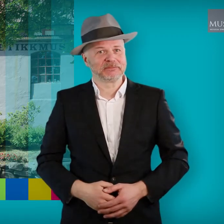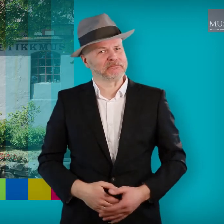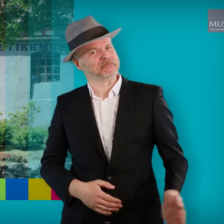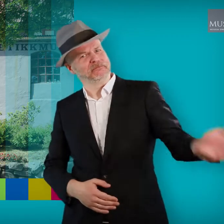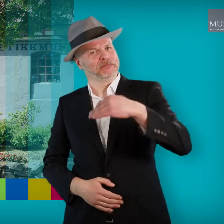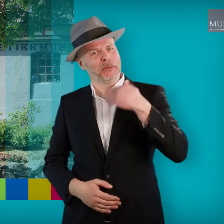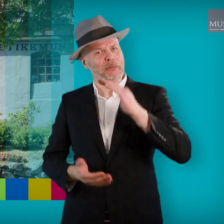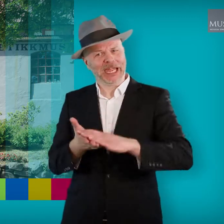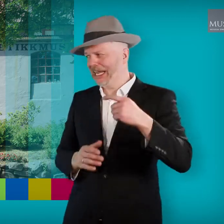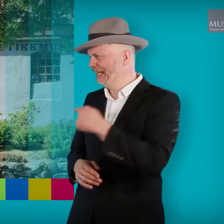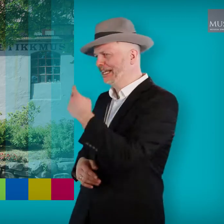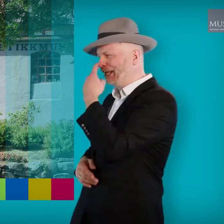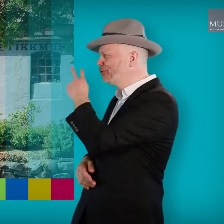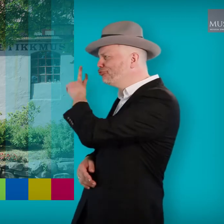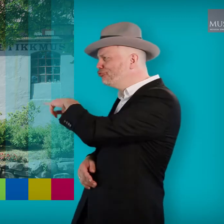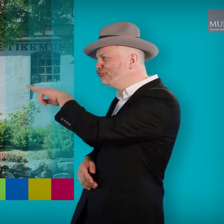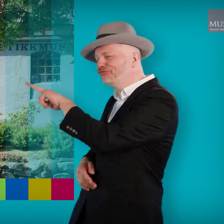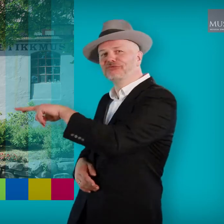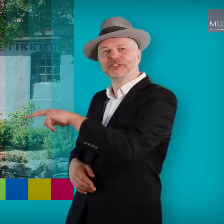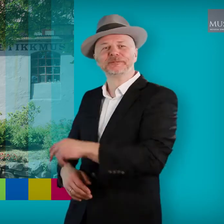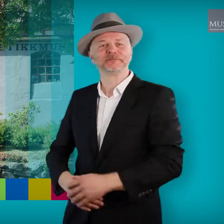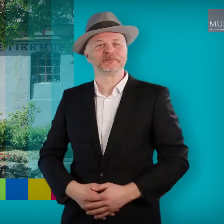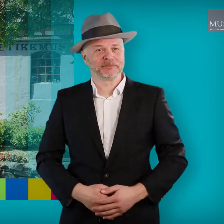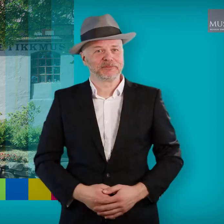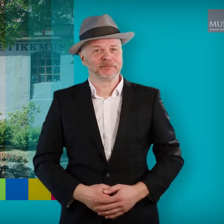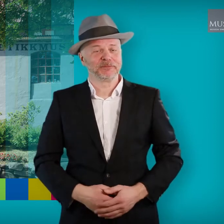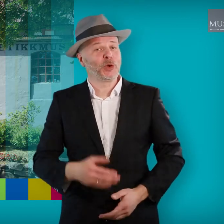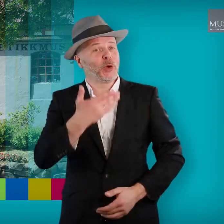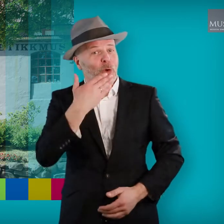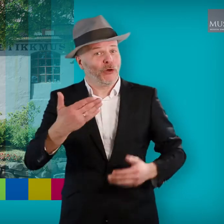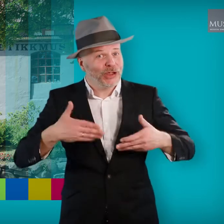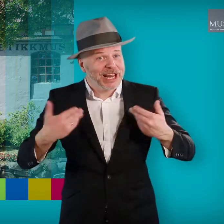Bli med inn og se! God fornøyelse!